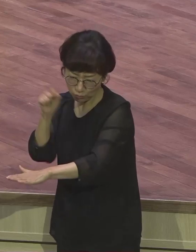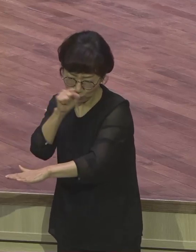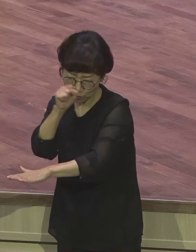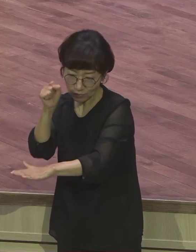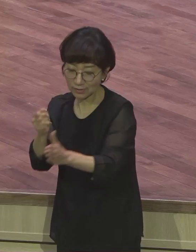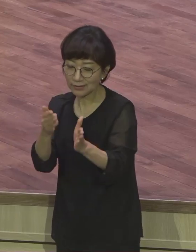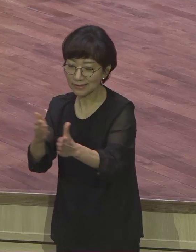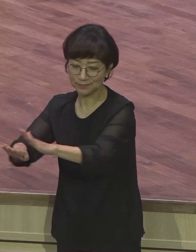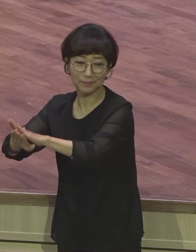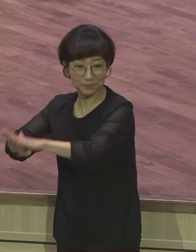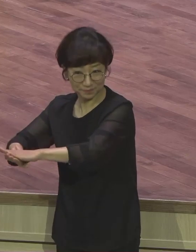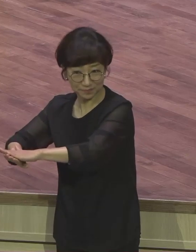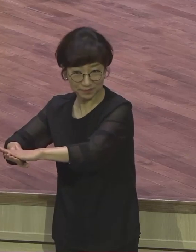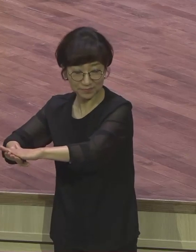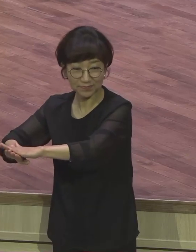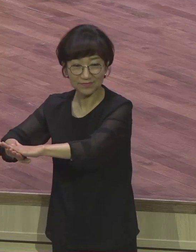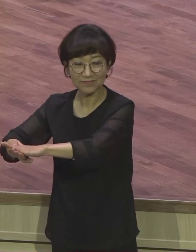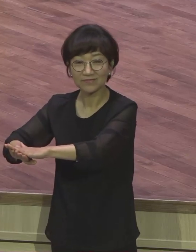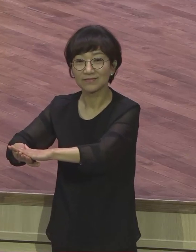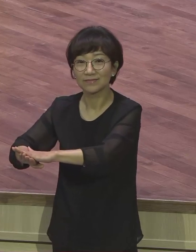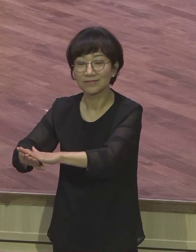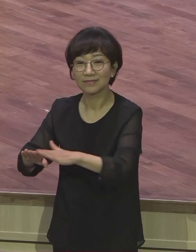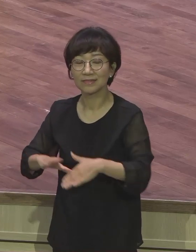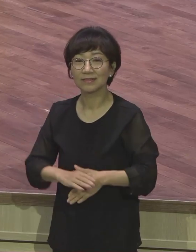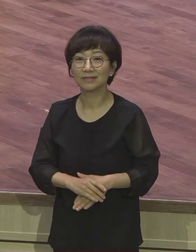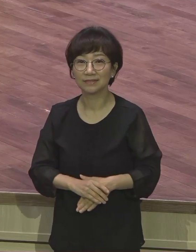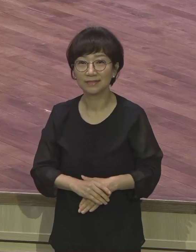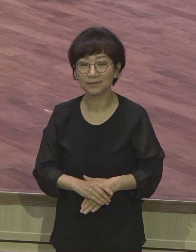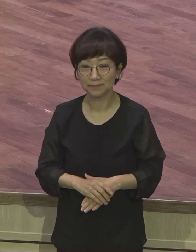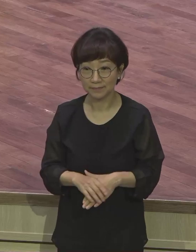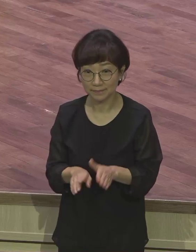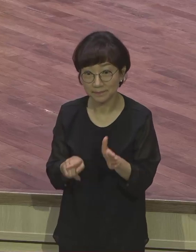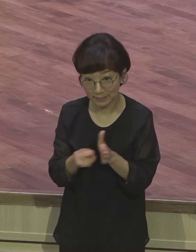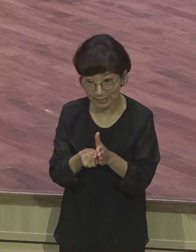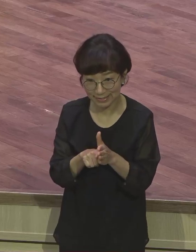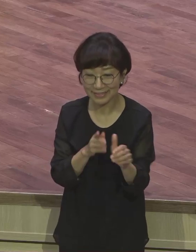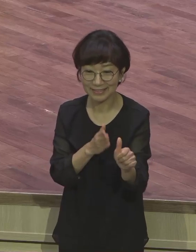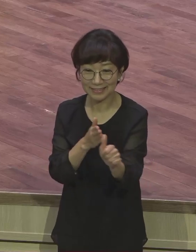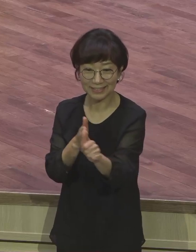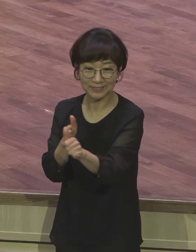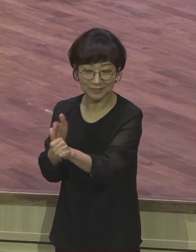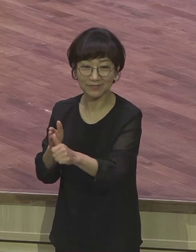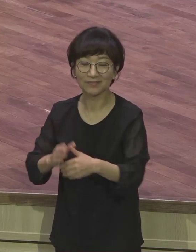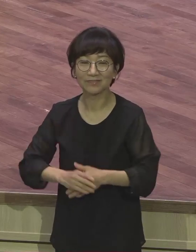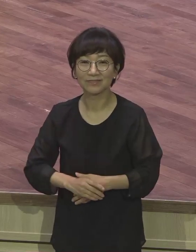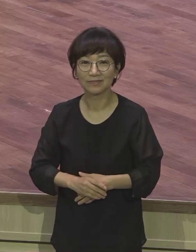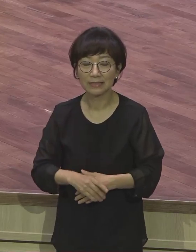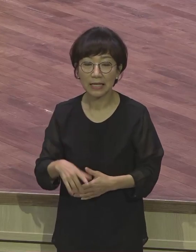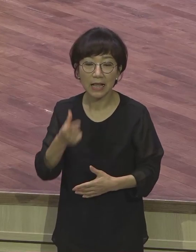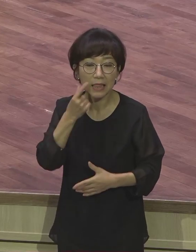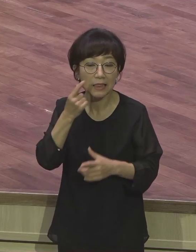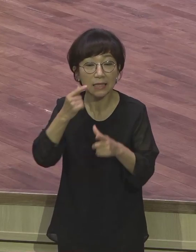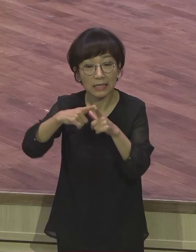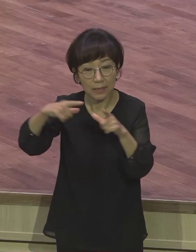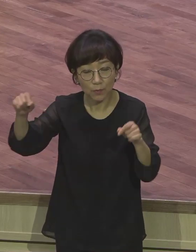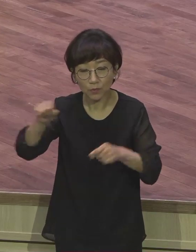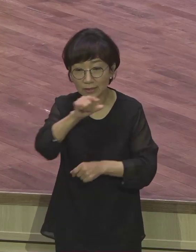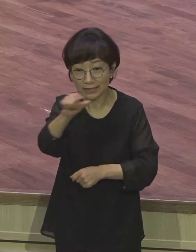다 준비하고 계세요. 믿으시기 바랍니다. 일본의 유명한 신학자 우찌배라